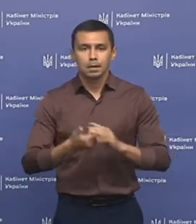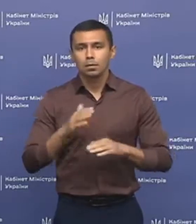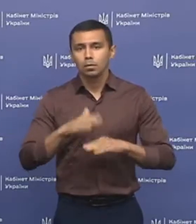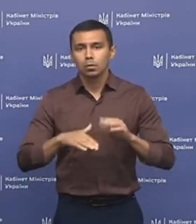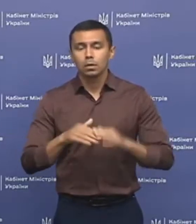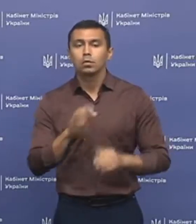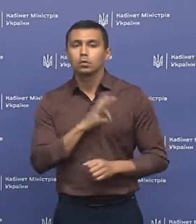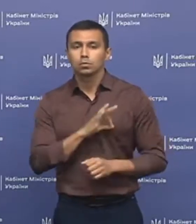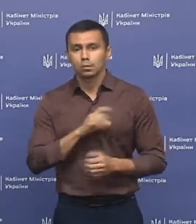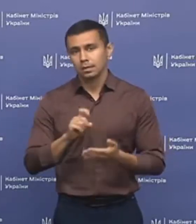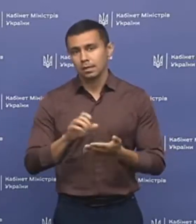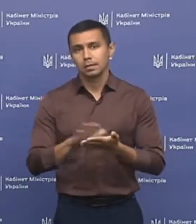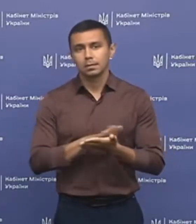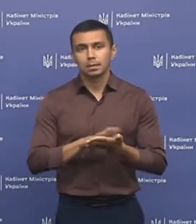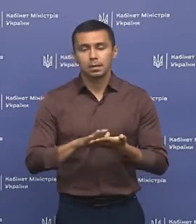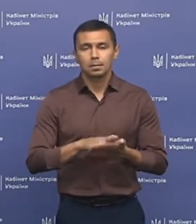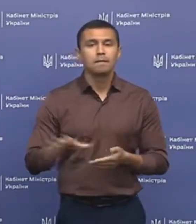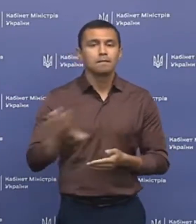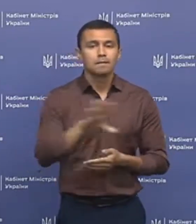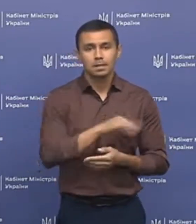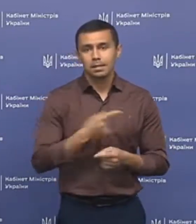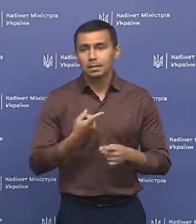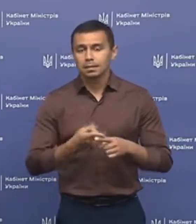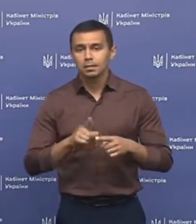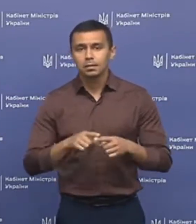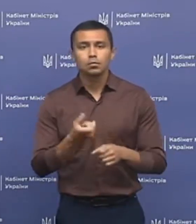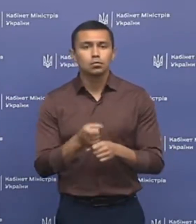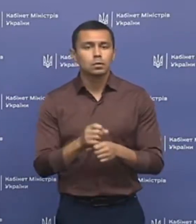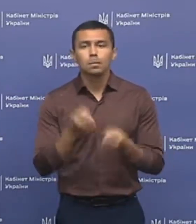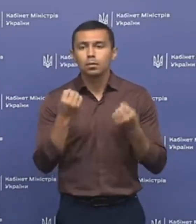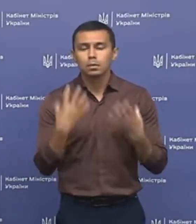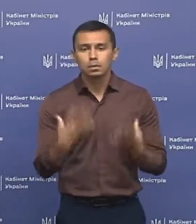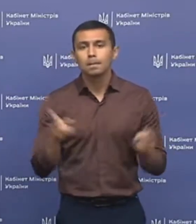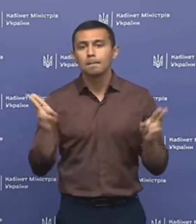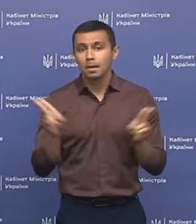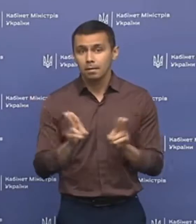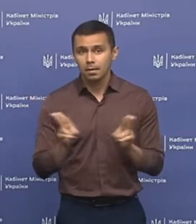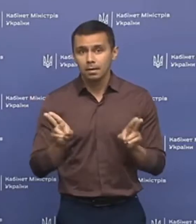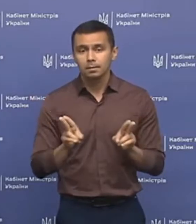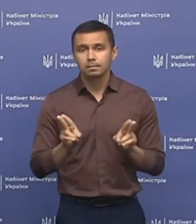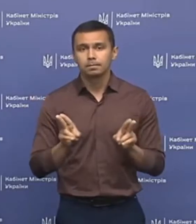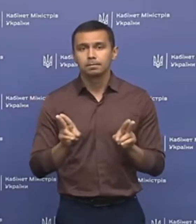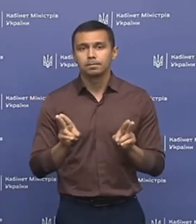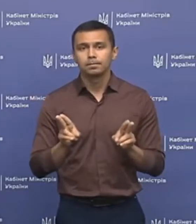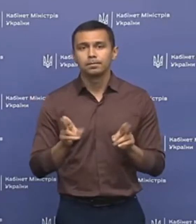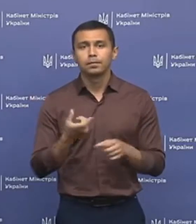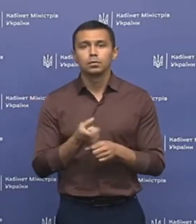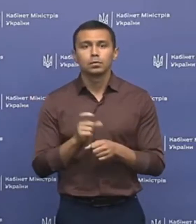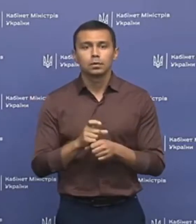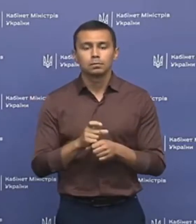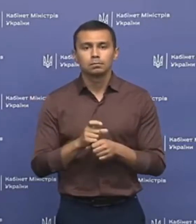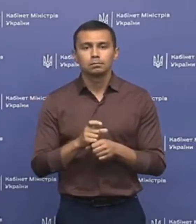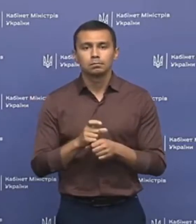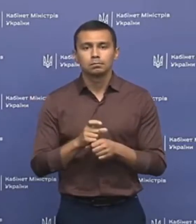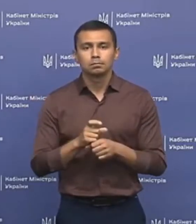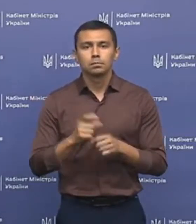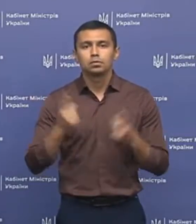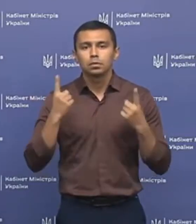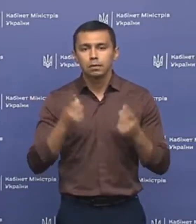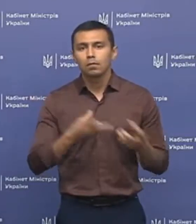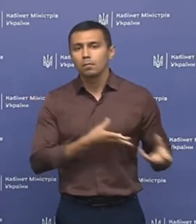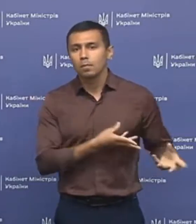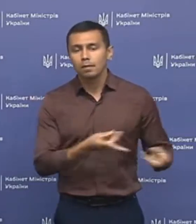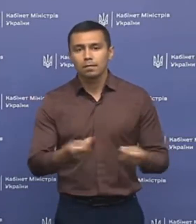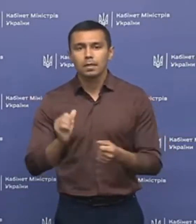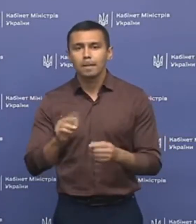і користуйтесь антисептиками. Всі ці дуже прості правила дуже суттєво впливають